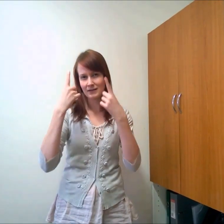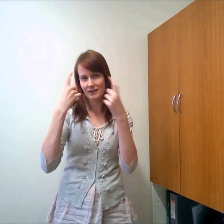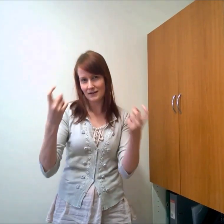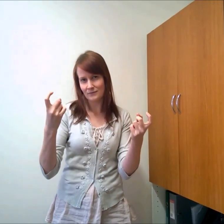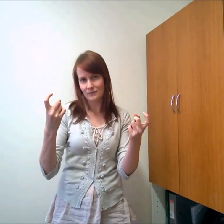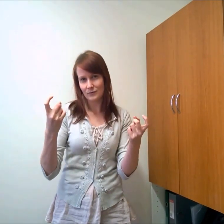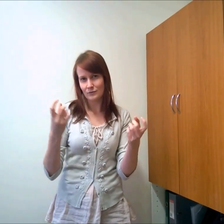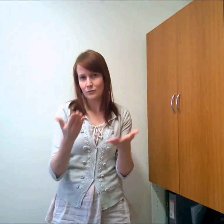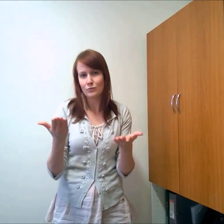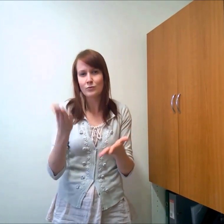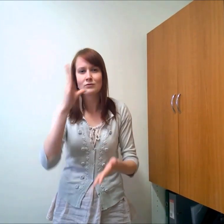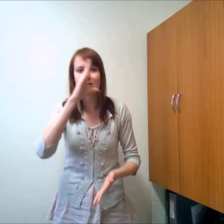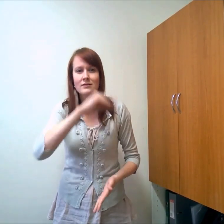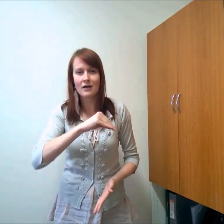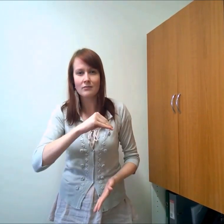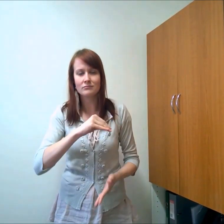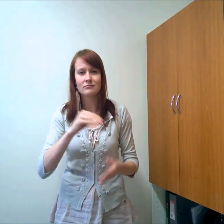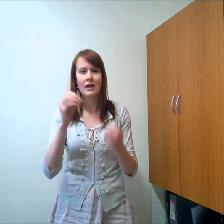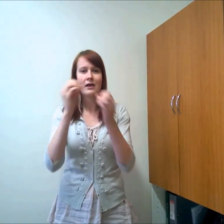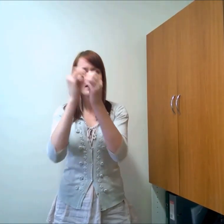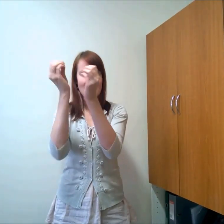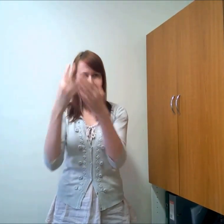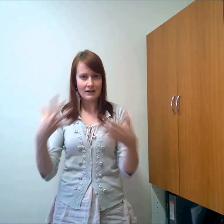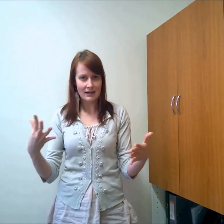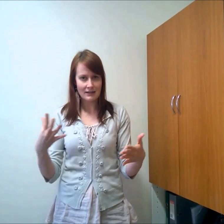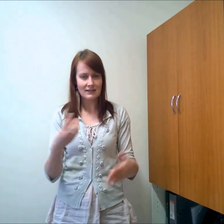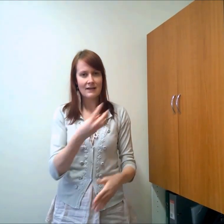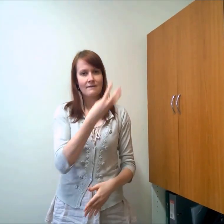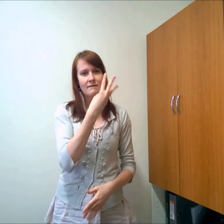või tule 14. veebruaril avatud uste päevale.